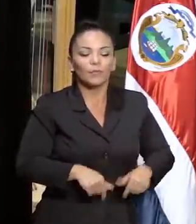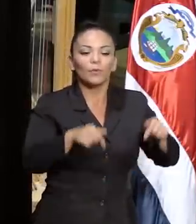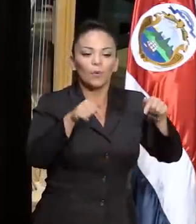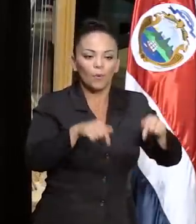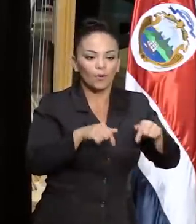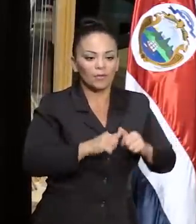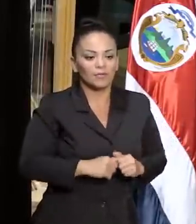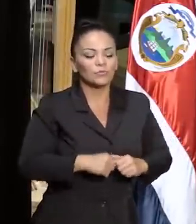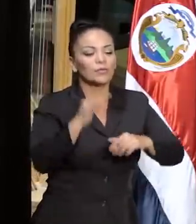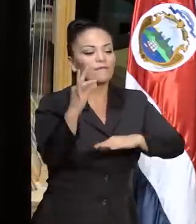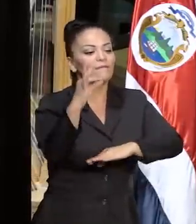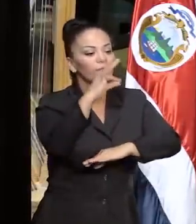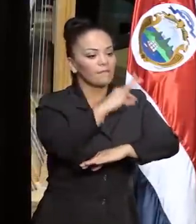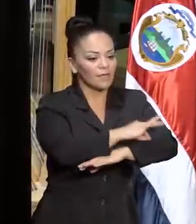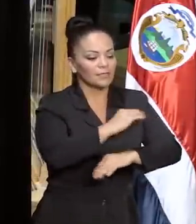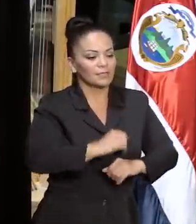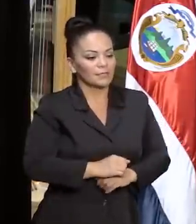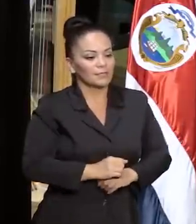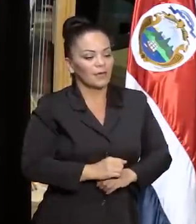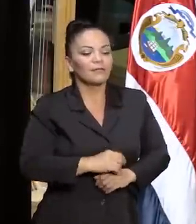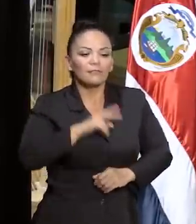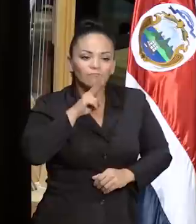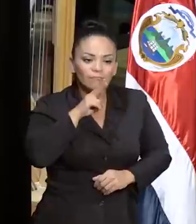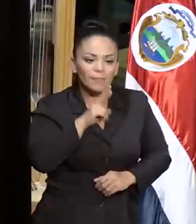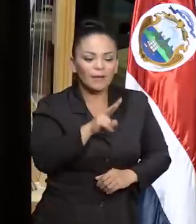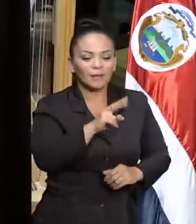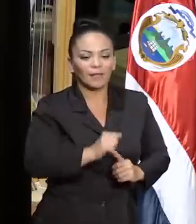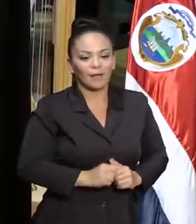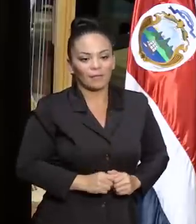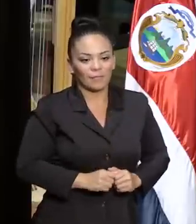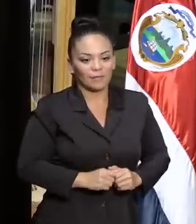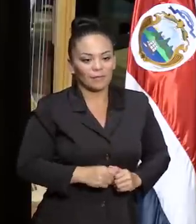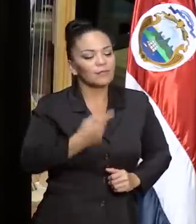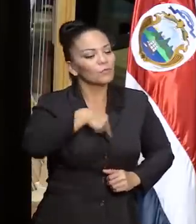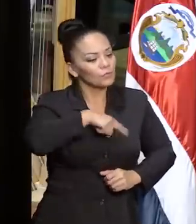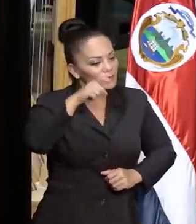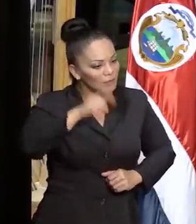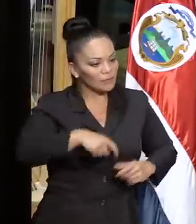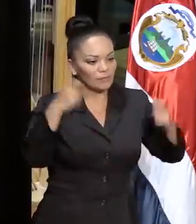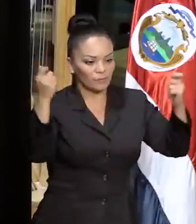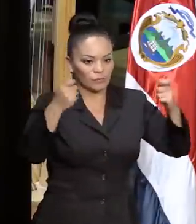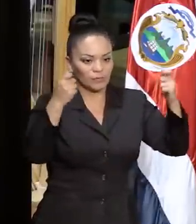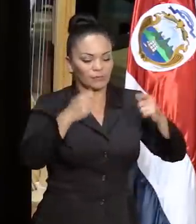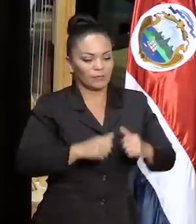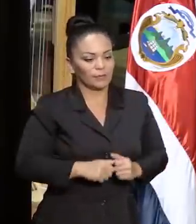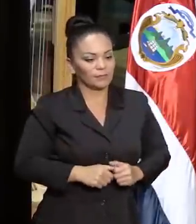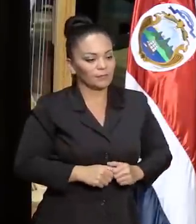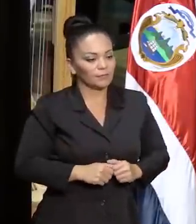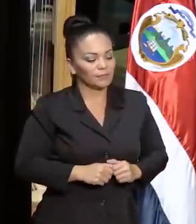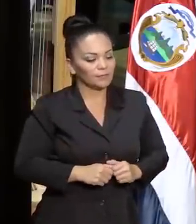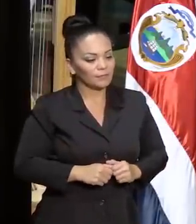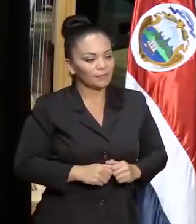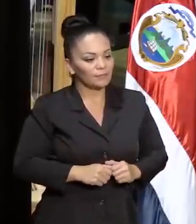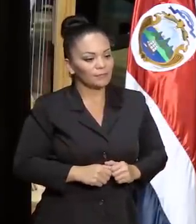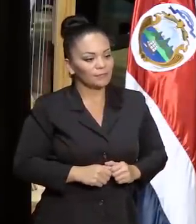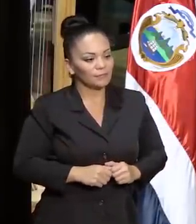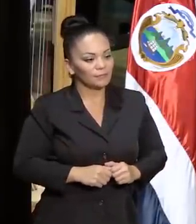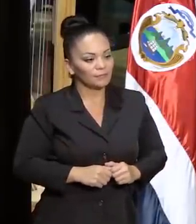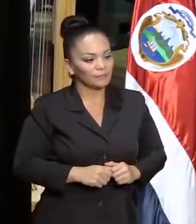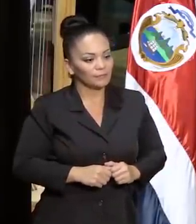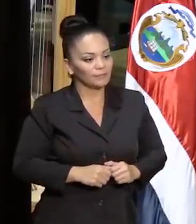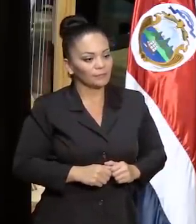una fecha que verdaderamente debemos celebrar. Al igual